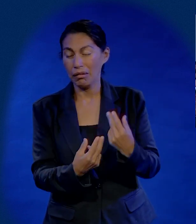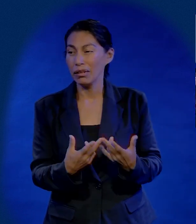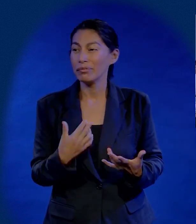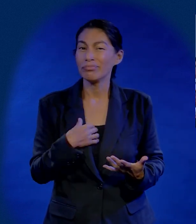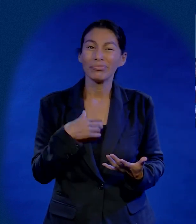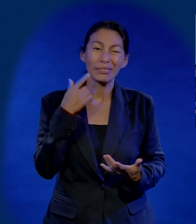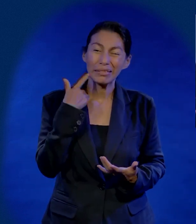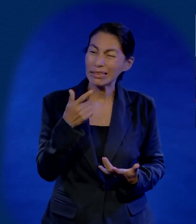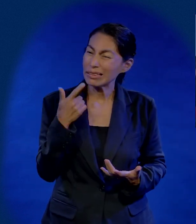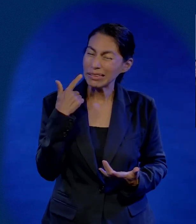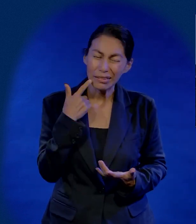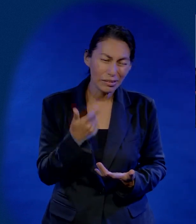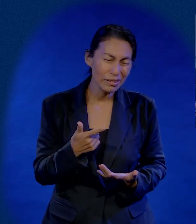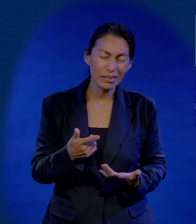quiero, ya no quiero, ya no quiero.